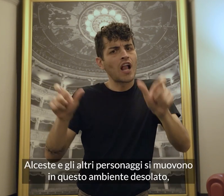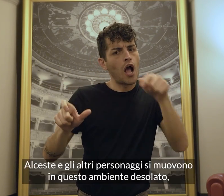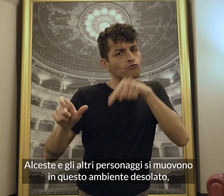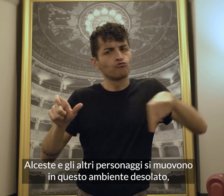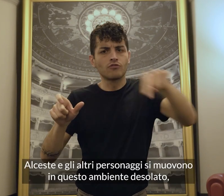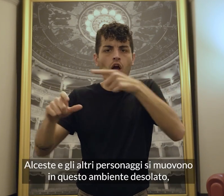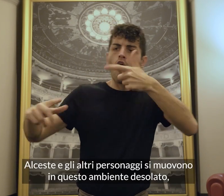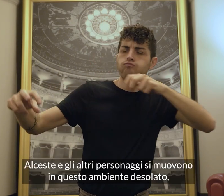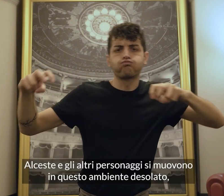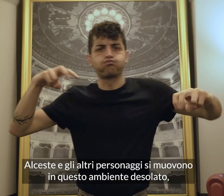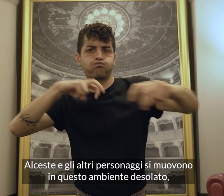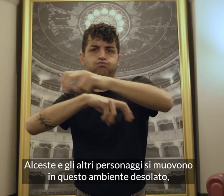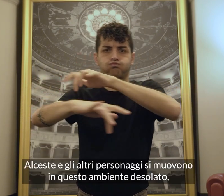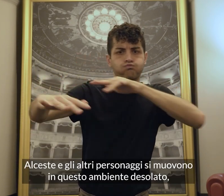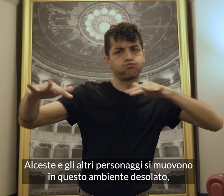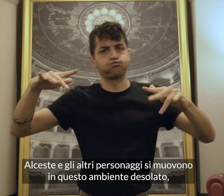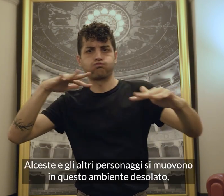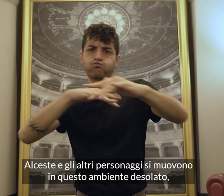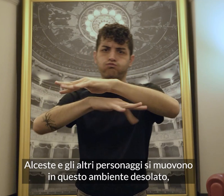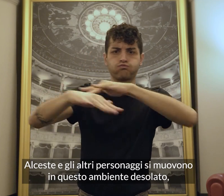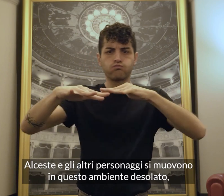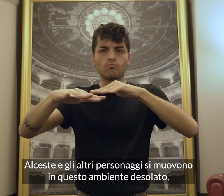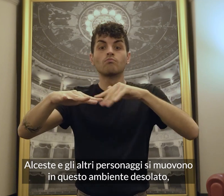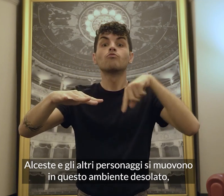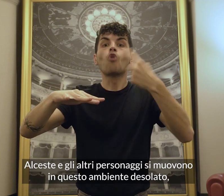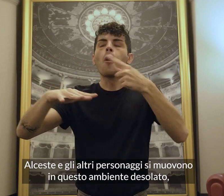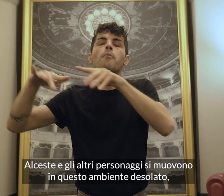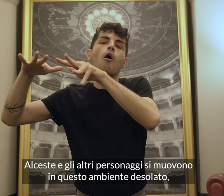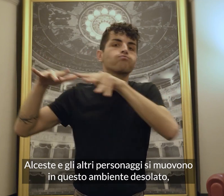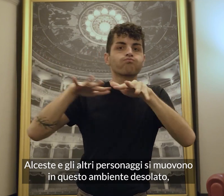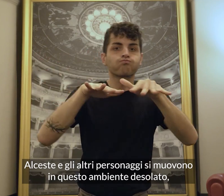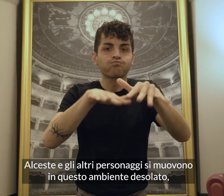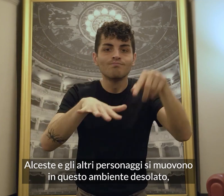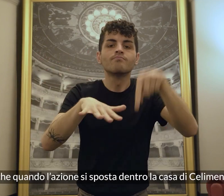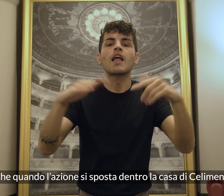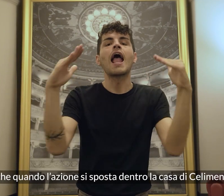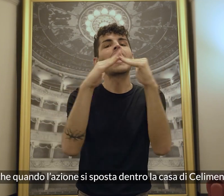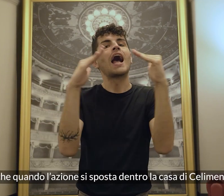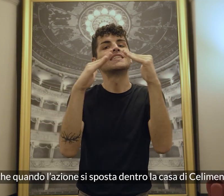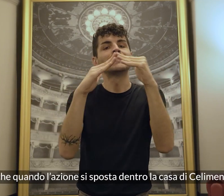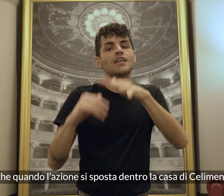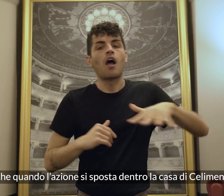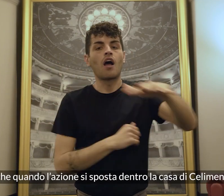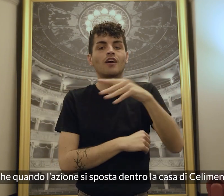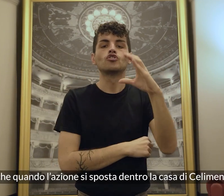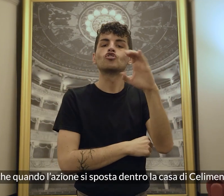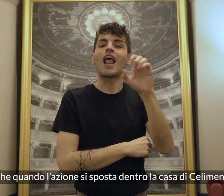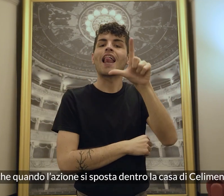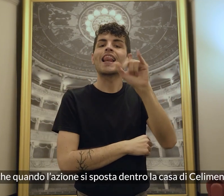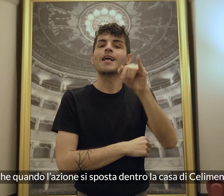Alceste e gli altri personaggi si muovono in questo ambiente desolato, anche quando l'azione si sposta dentro la